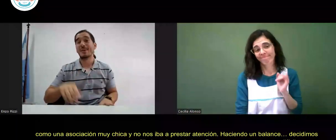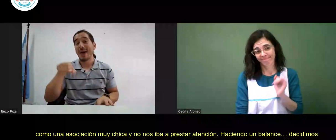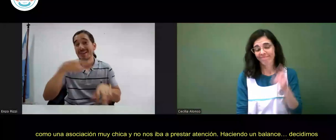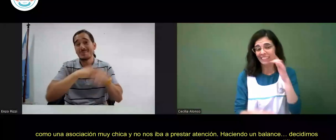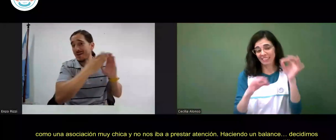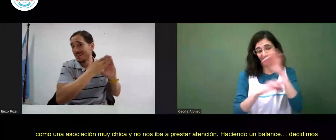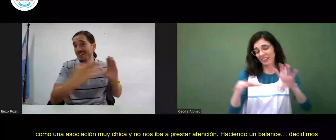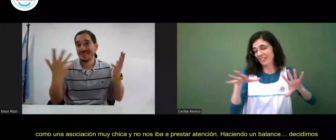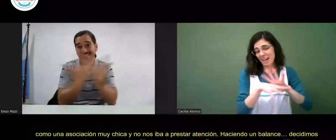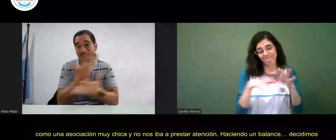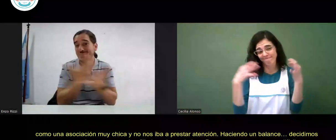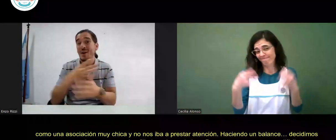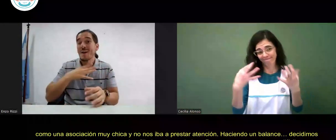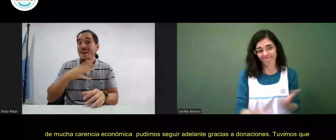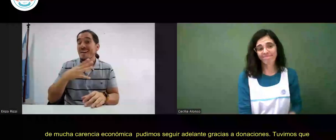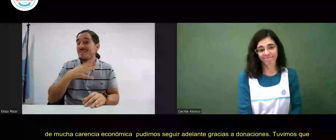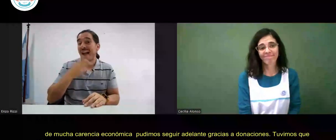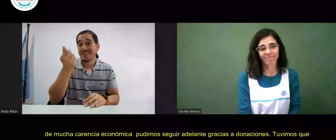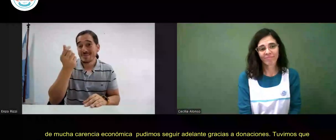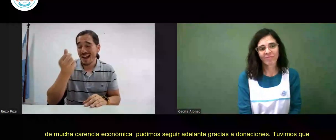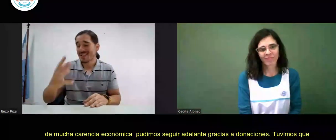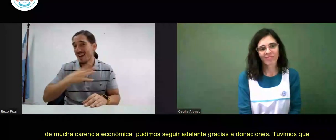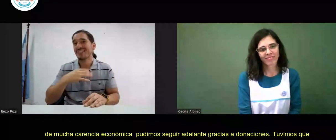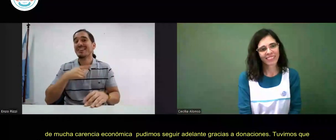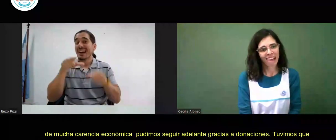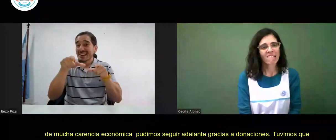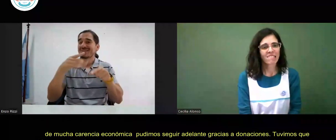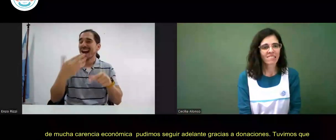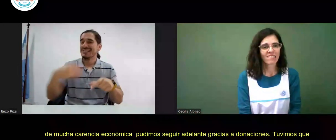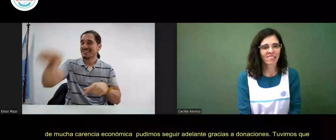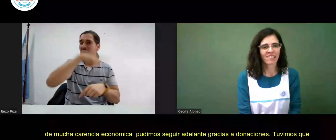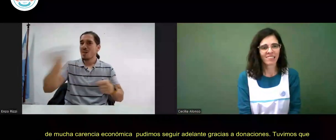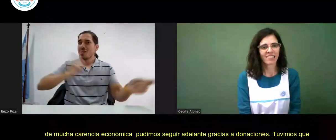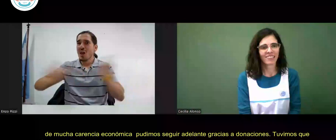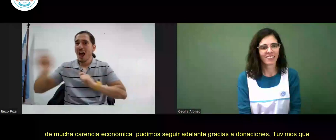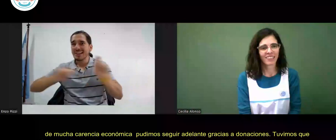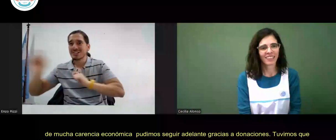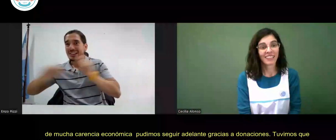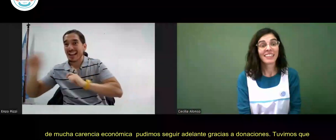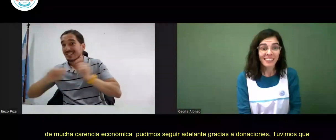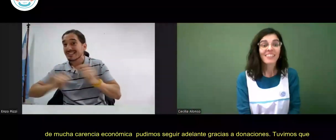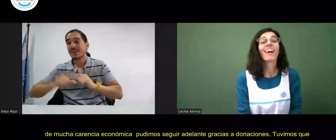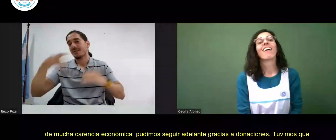carencia económica pudimos seguir adelante gracias a donaciones.